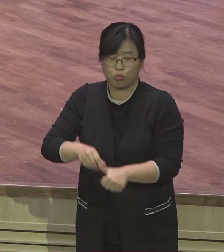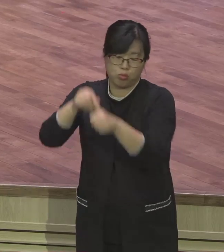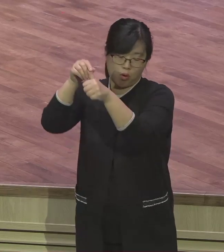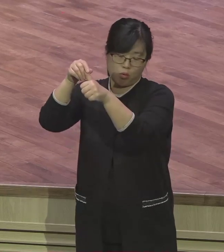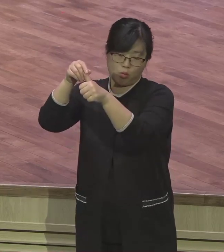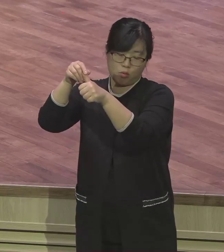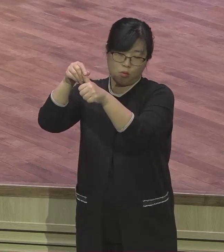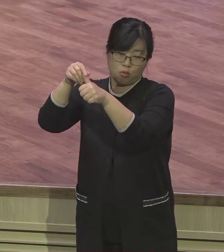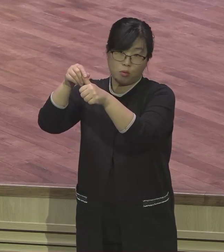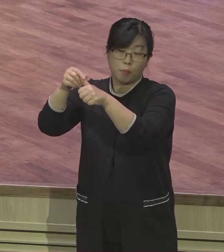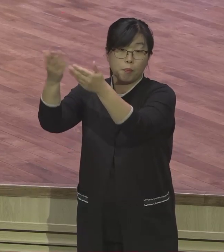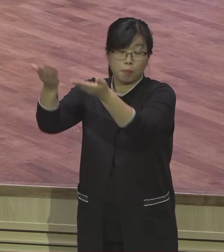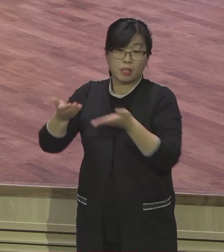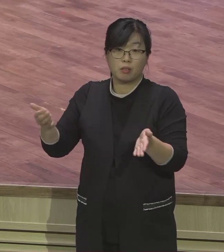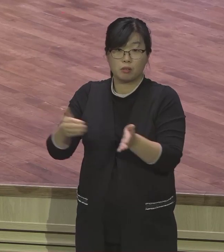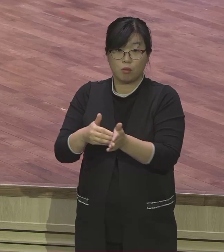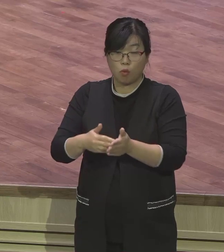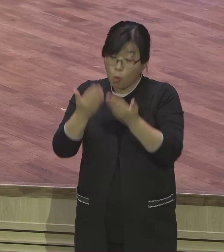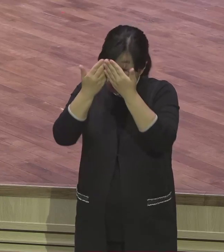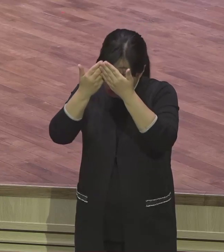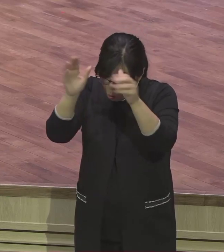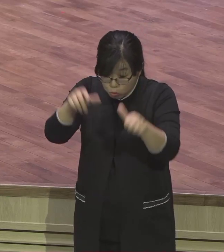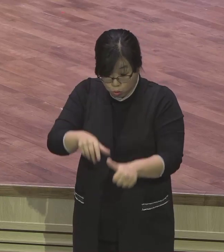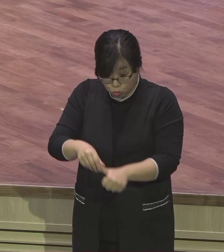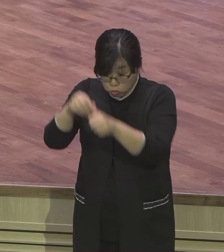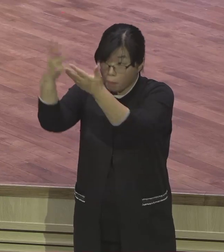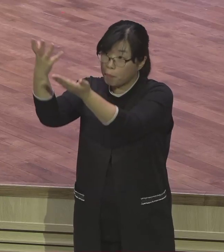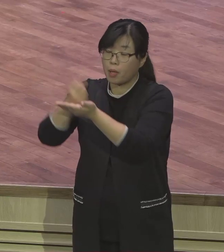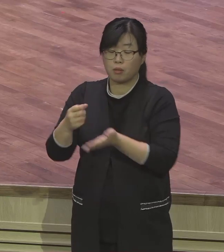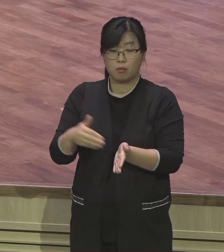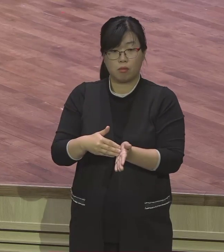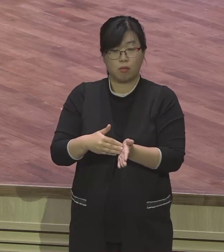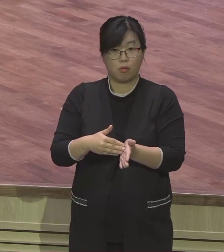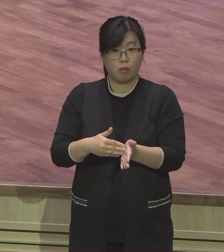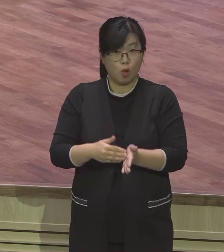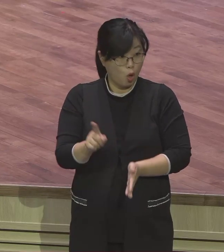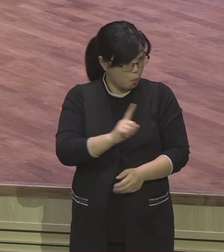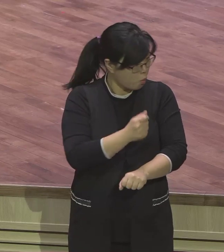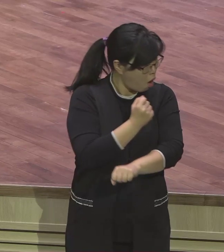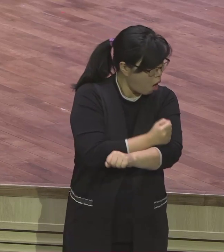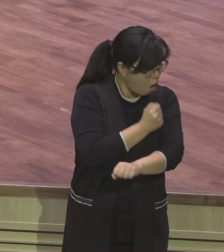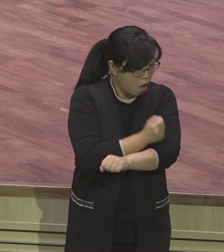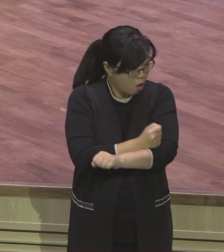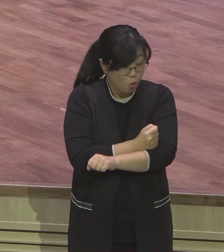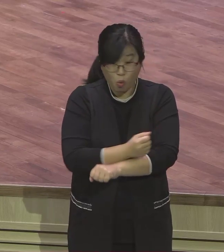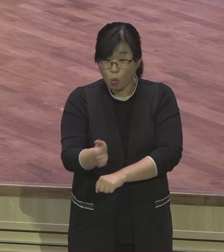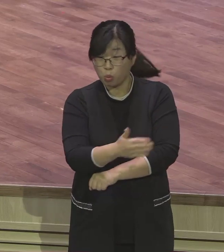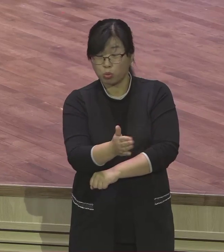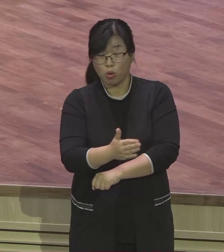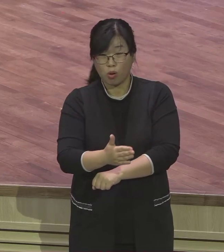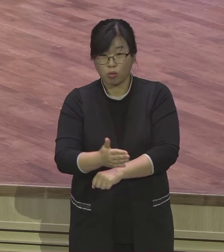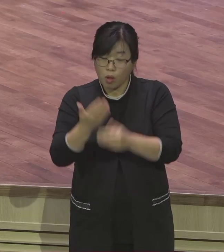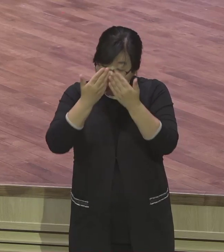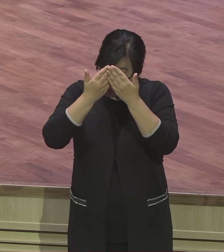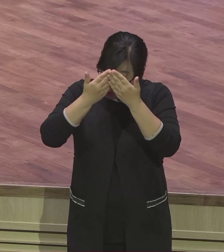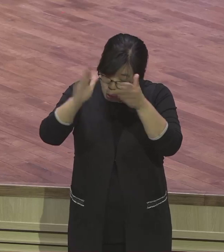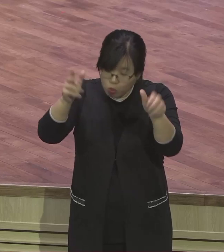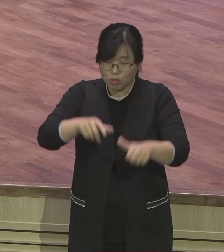그럽니다. 은혜 그런데 공짜로 그냥 값없이 그냥 주는 아브라함이 그런 사람이에요. 아무것도 아브라함은 한 게 없어요.